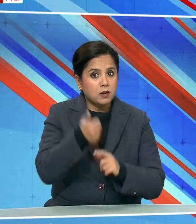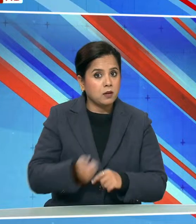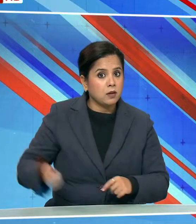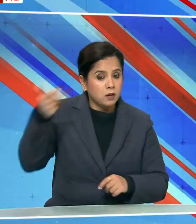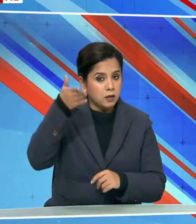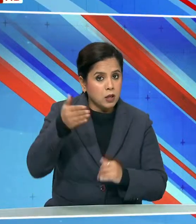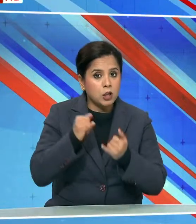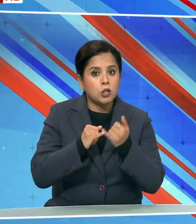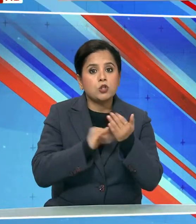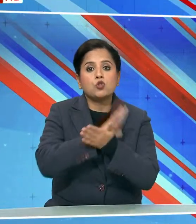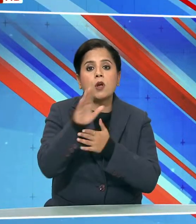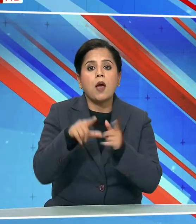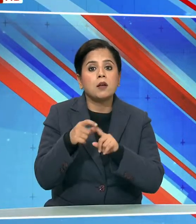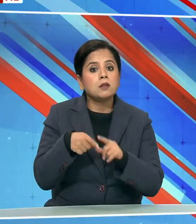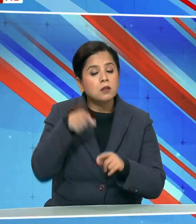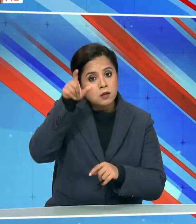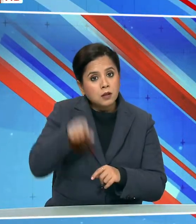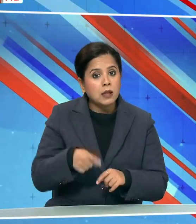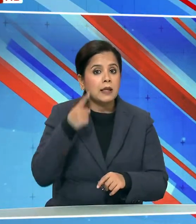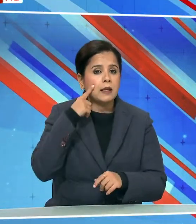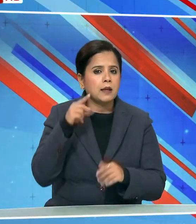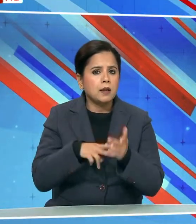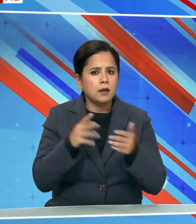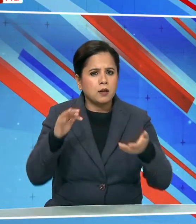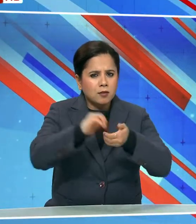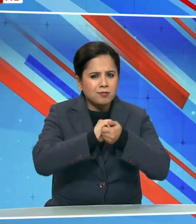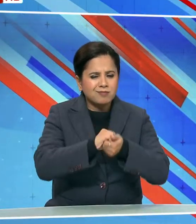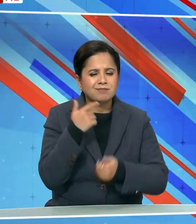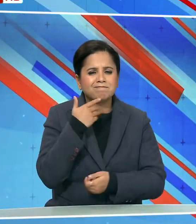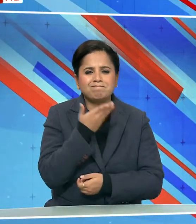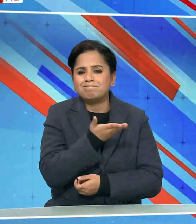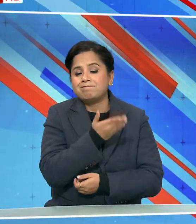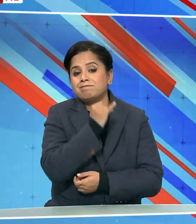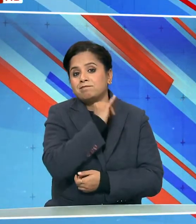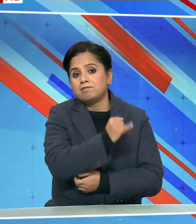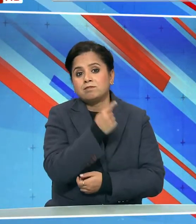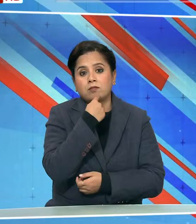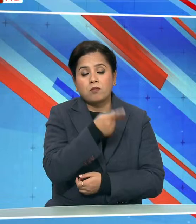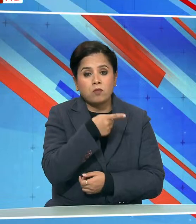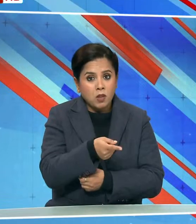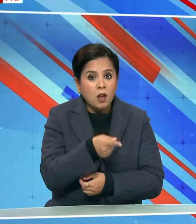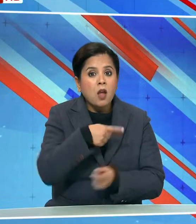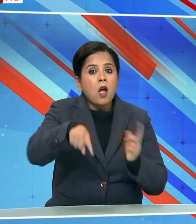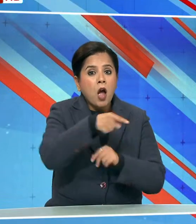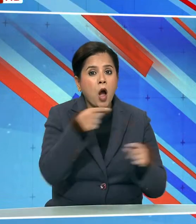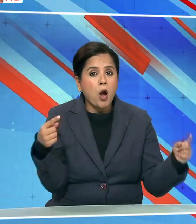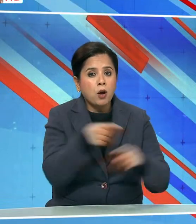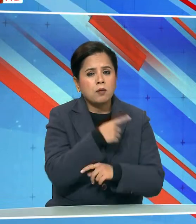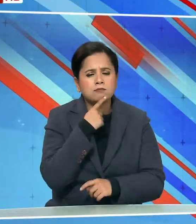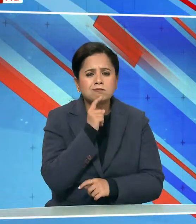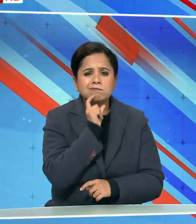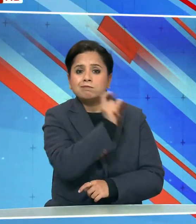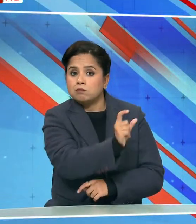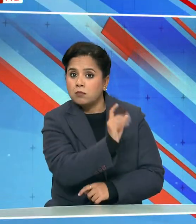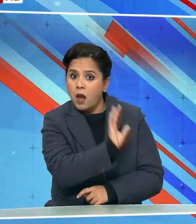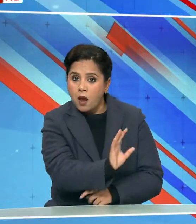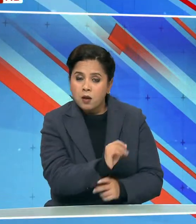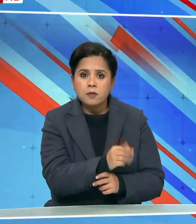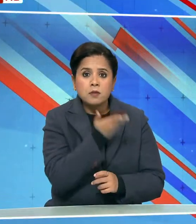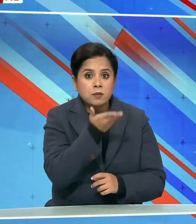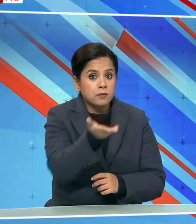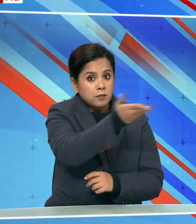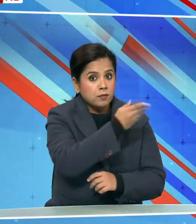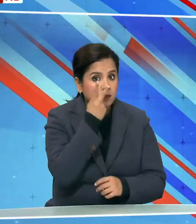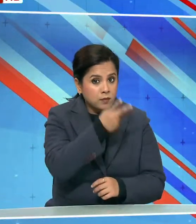शहजाद पूनवाला ने इंडी गड़बंदन की आलो चुना की है उन्होंने विपक्षी गड़बंदन पर टिपनी करते हुए कहा कि इस